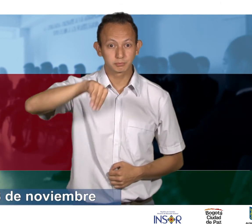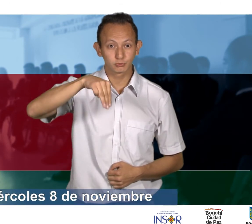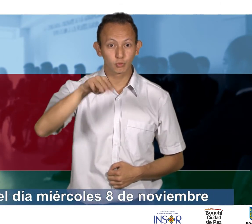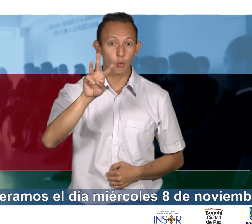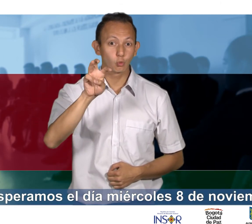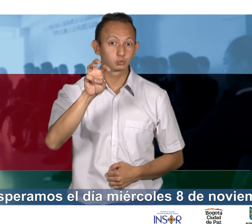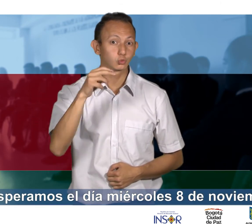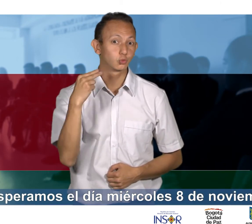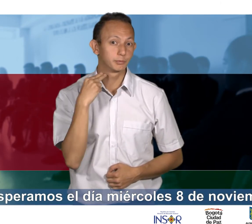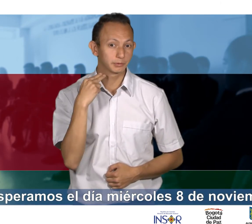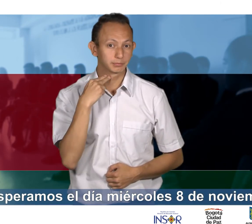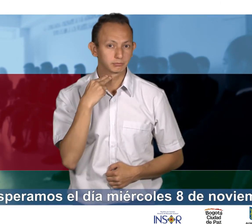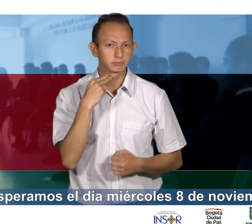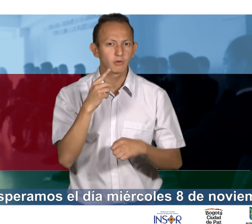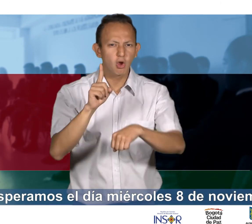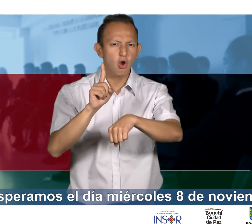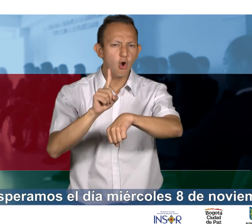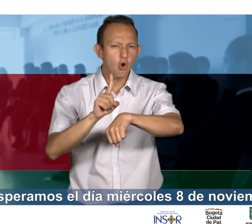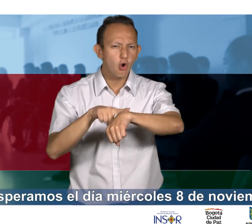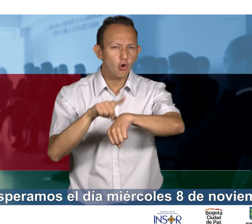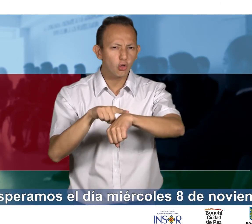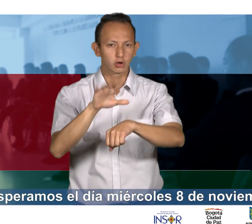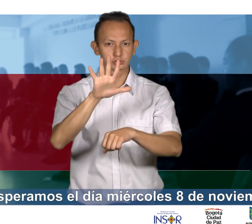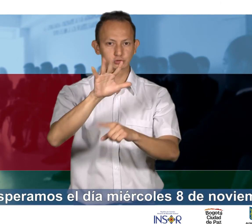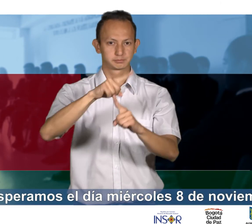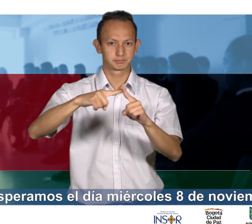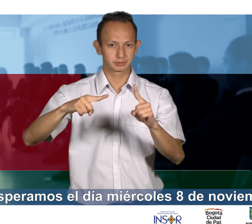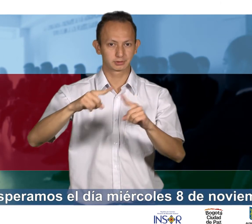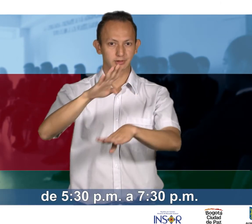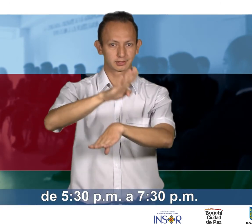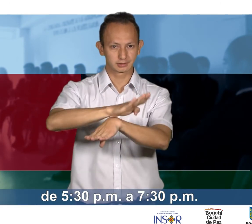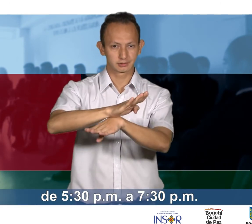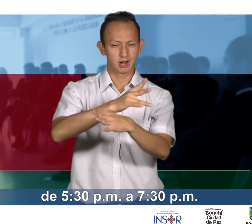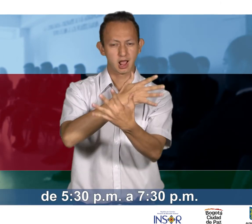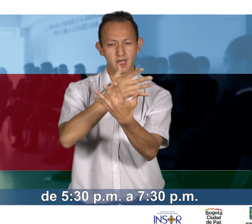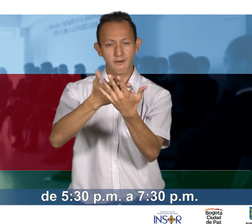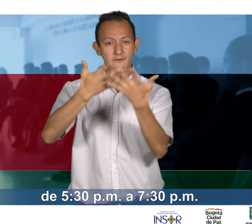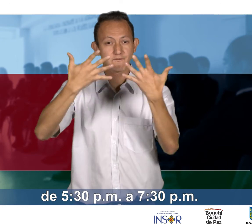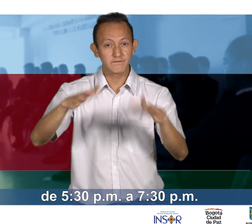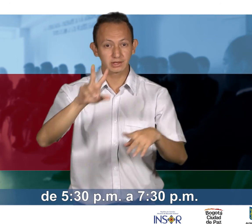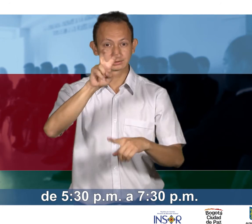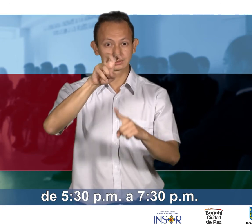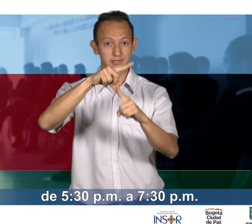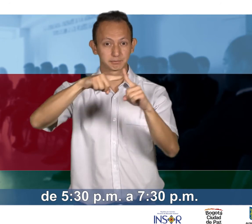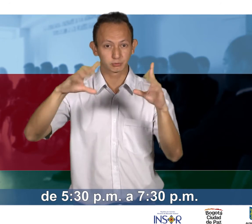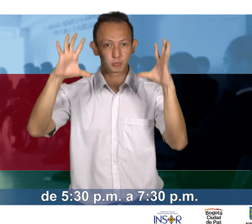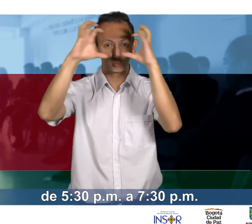Los esperamos el día miércoles 8 de noviembre, de 5 y media a 7 y media pm.